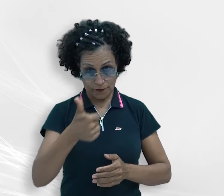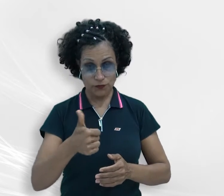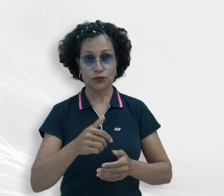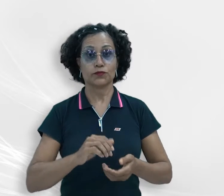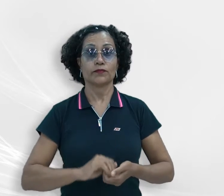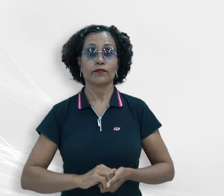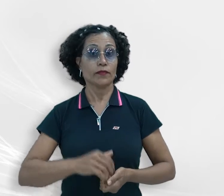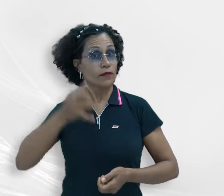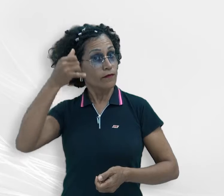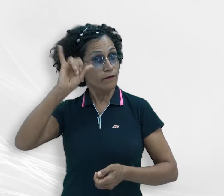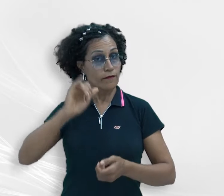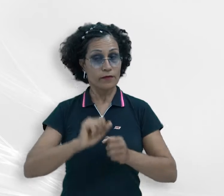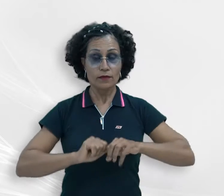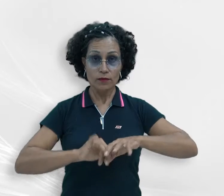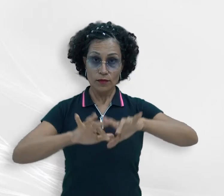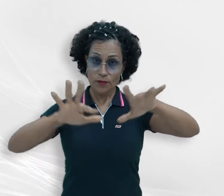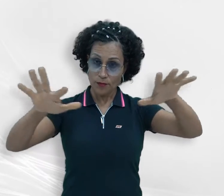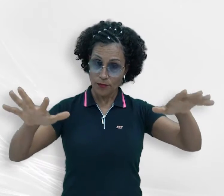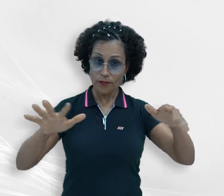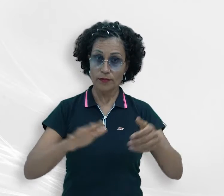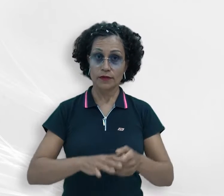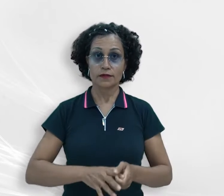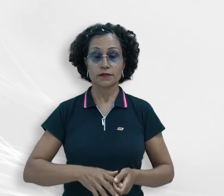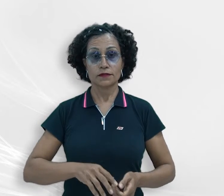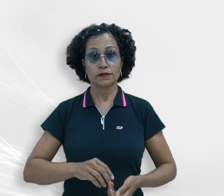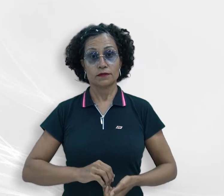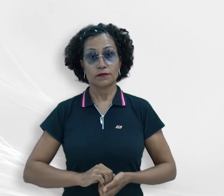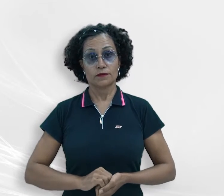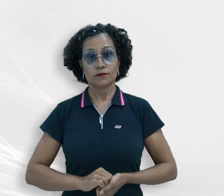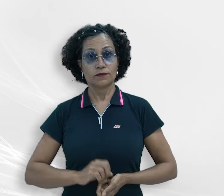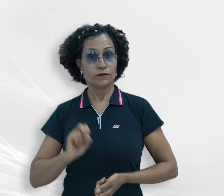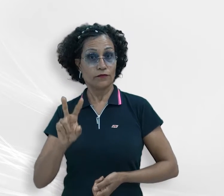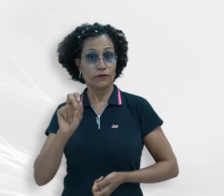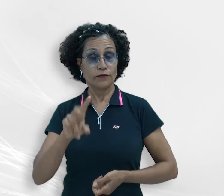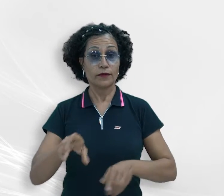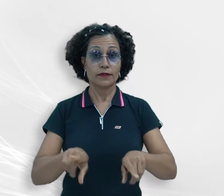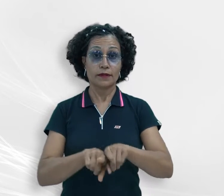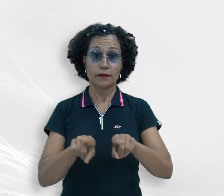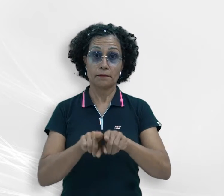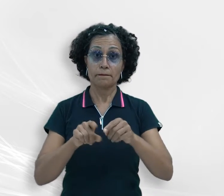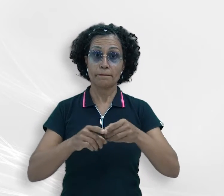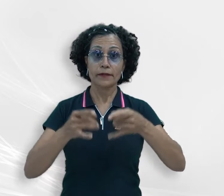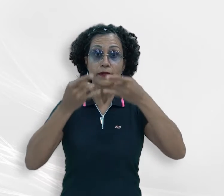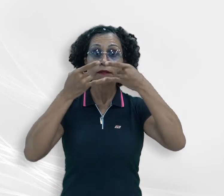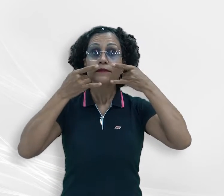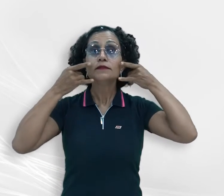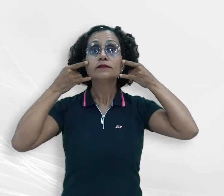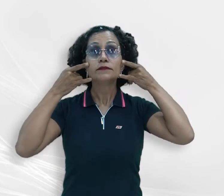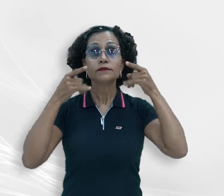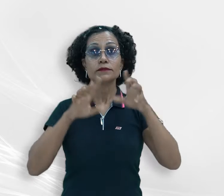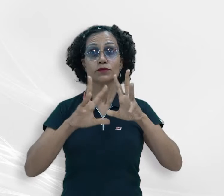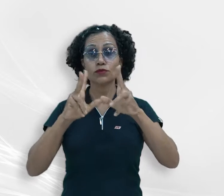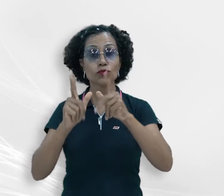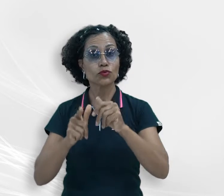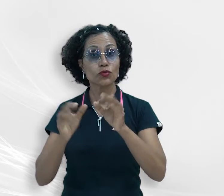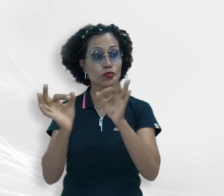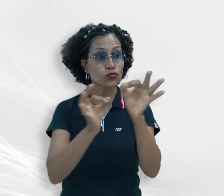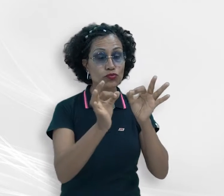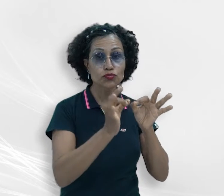higienização a fim de evitar a propagação do vírus, tais como a exigência do uso de máscara a todos os participantes, organizadores e